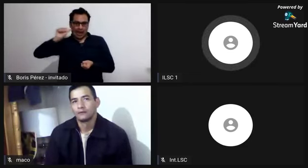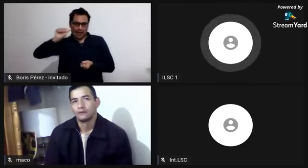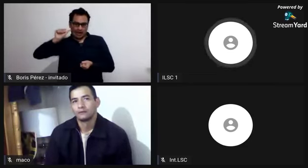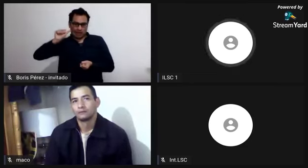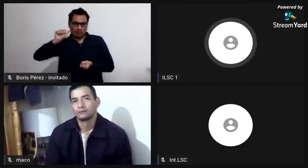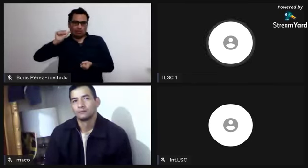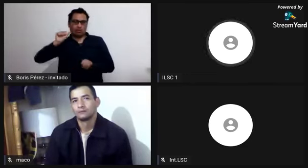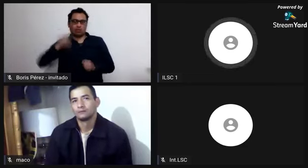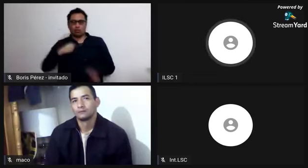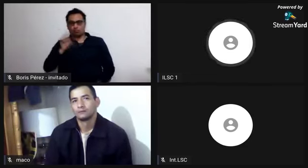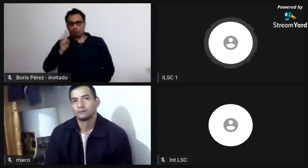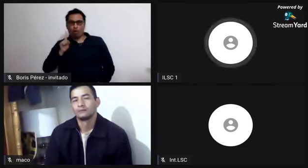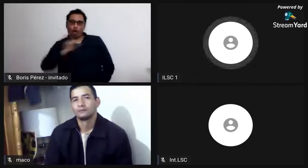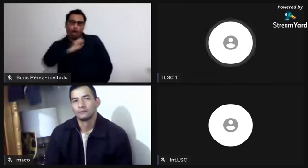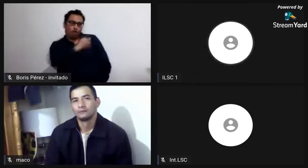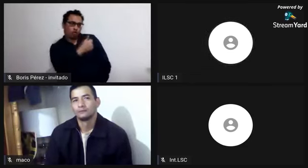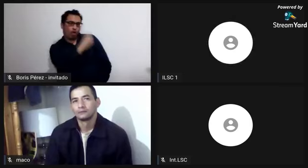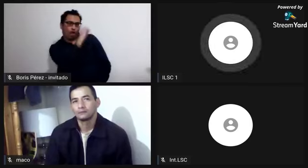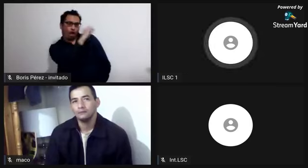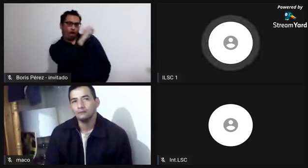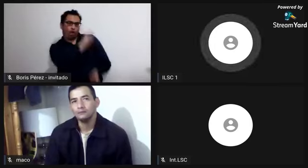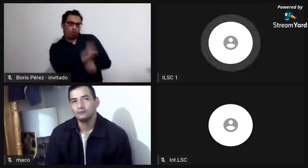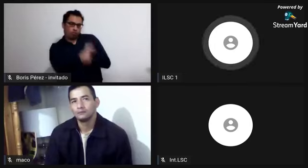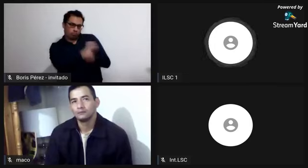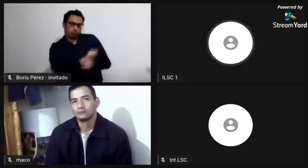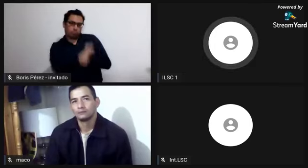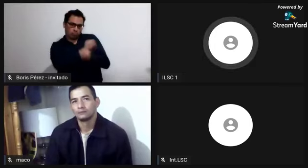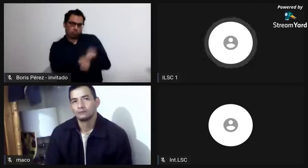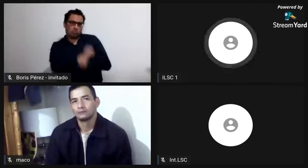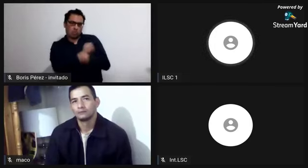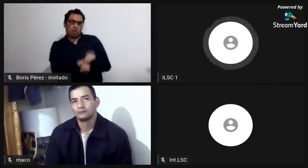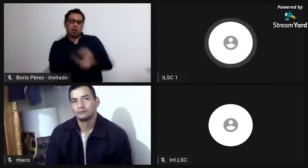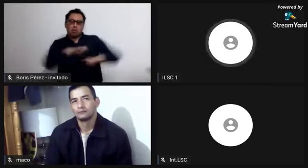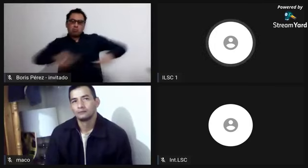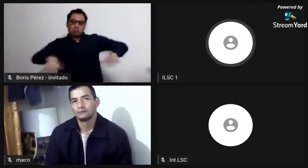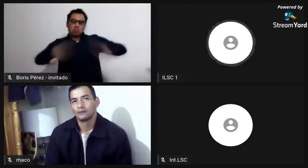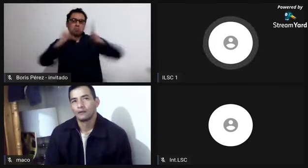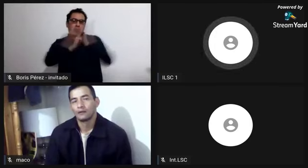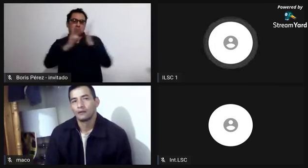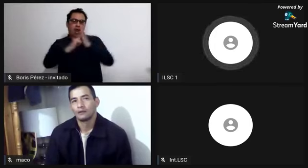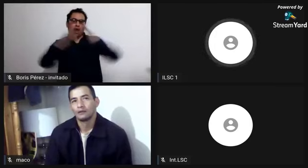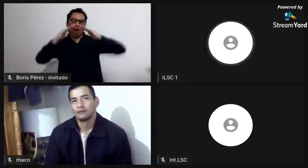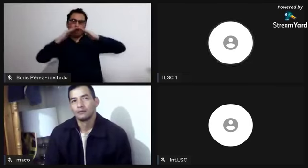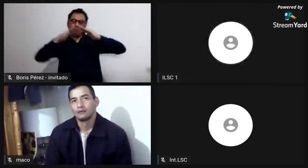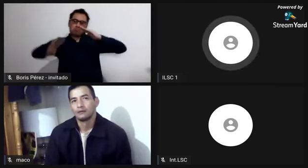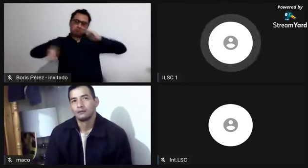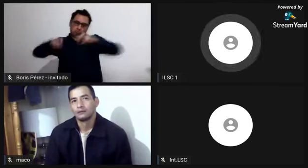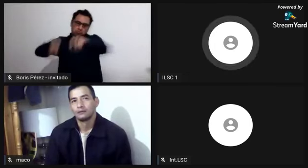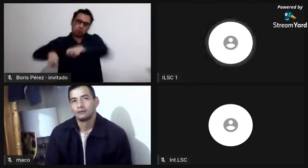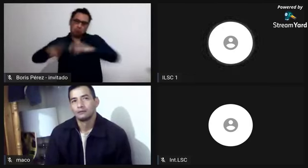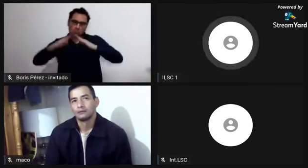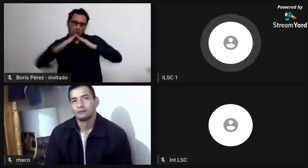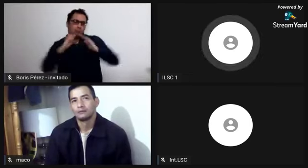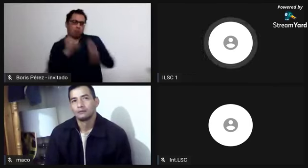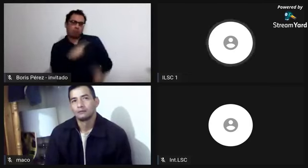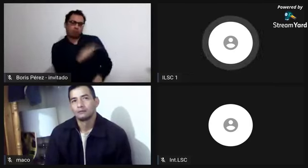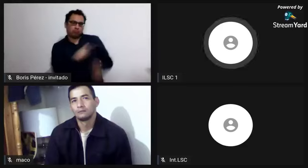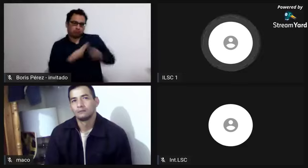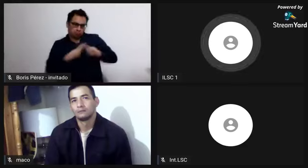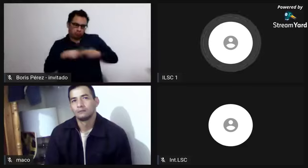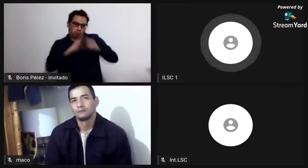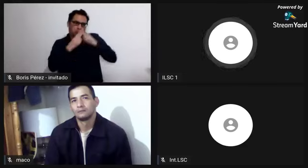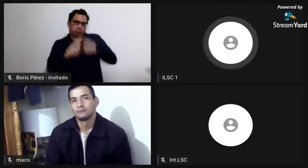mujeres que quedaron embarazadas bajo la esclavitud, muchas de ellas, lo que